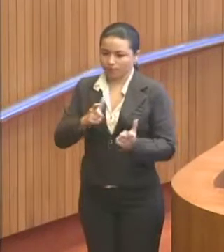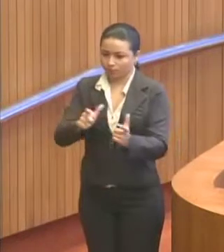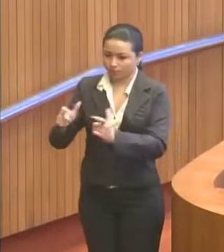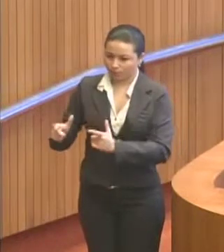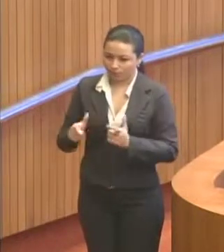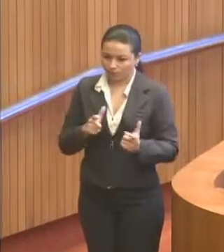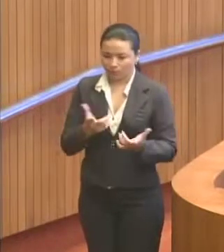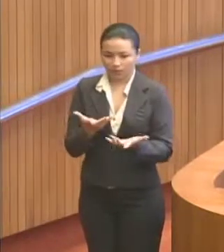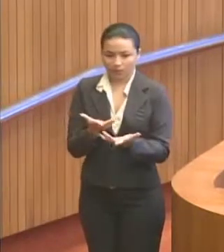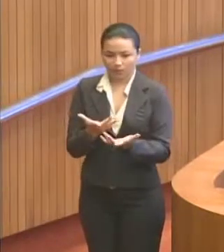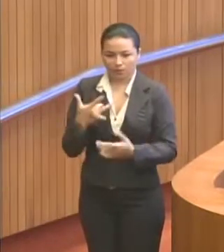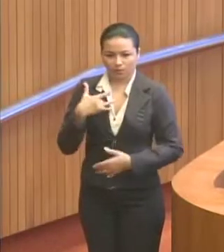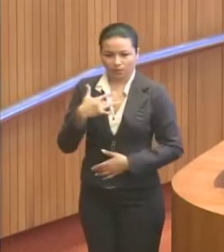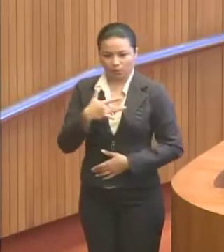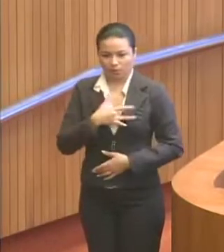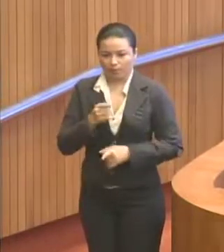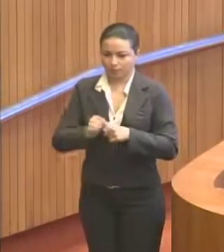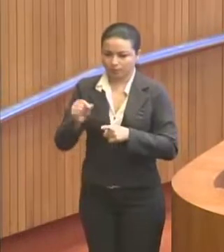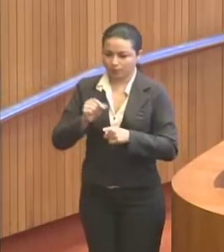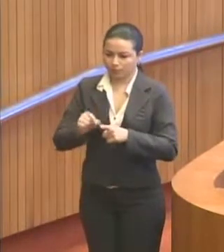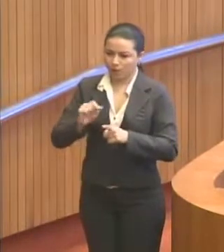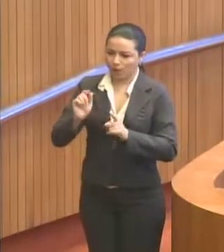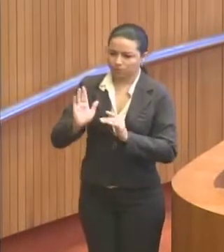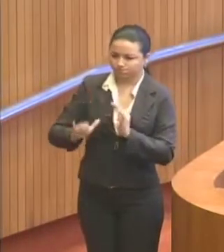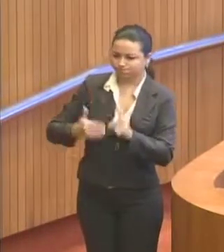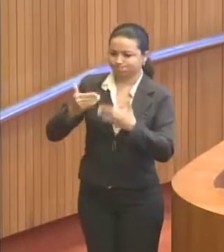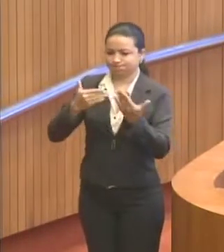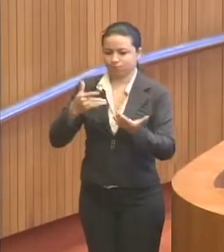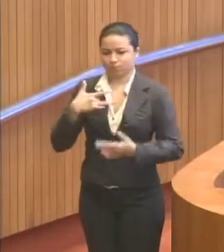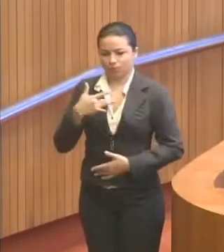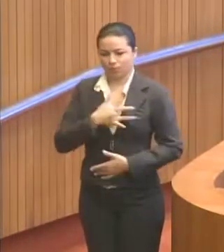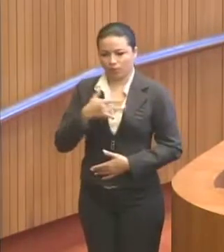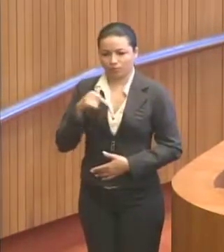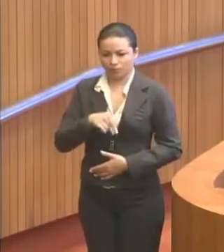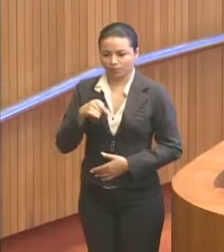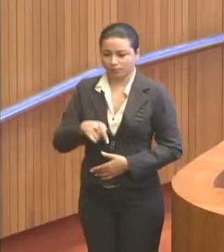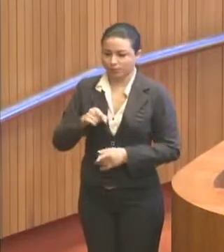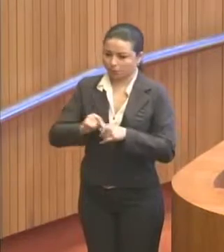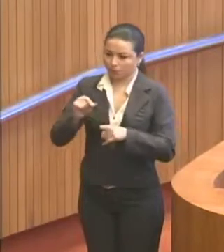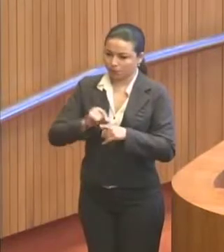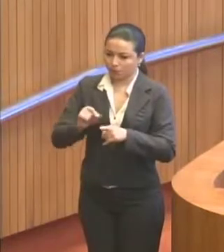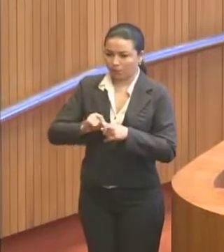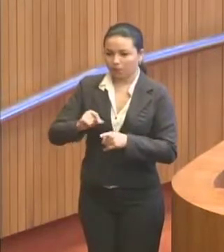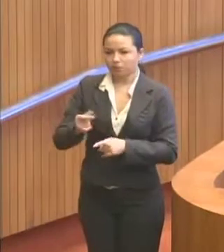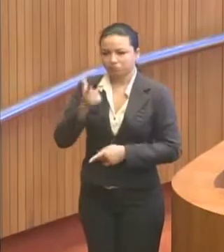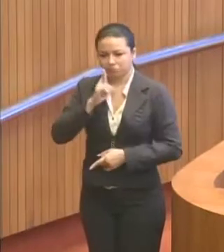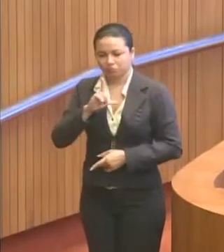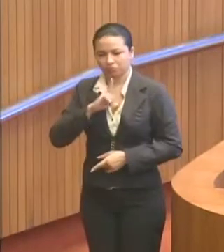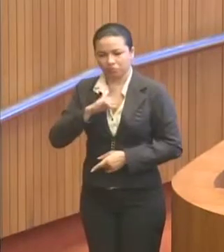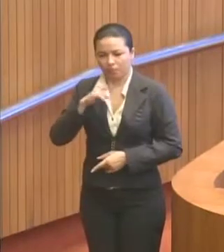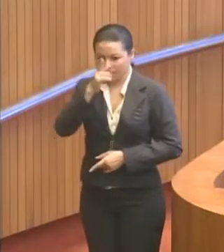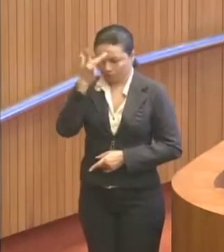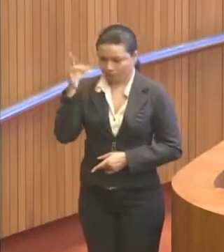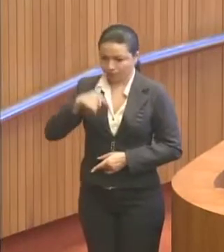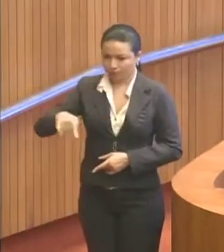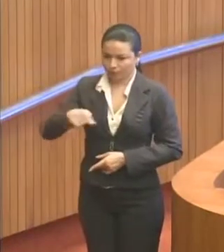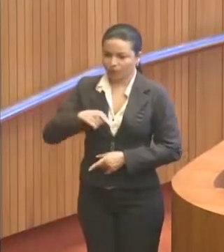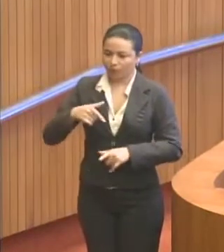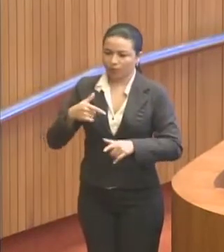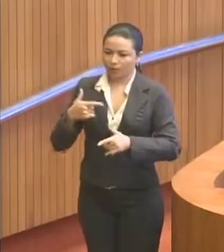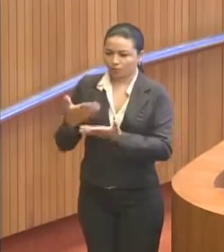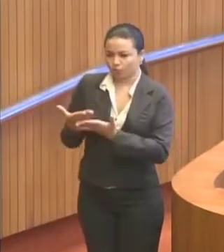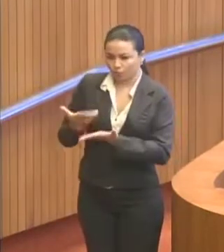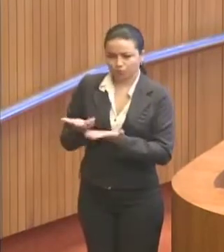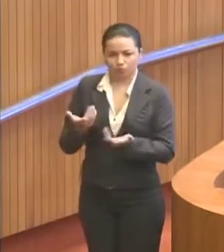upgrade na saúde de Pinheiro, vai ser contar com esses professores, com esses alunos acadêmicos, residentes, ou também